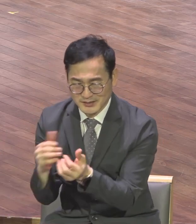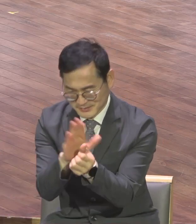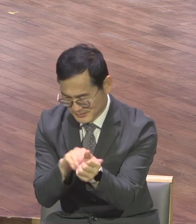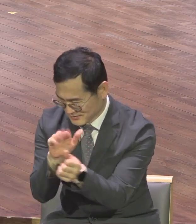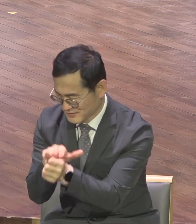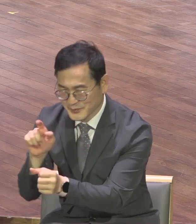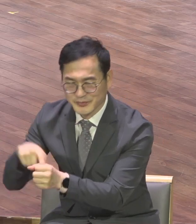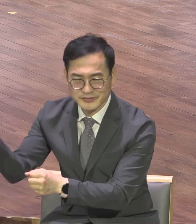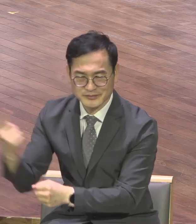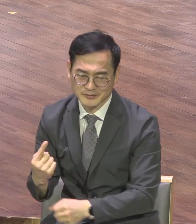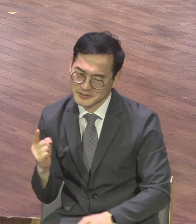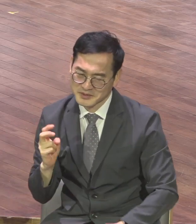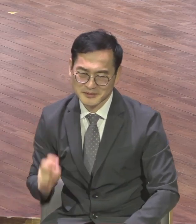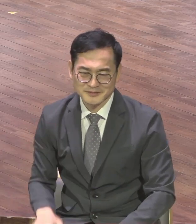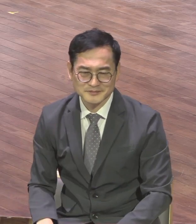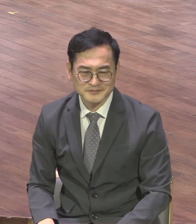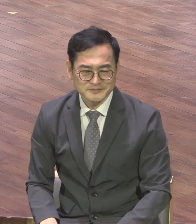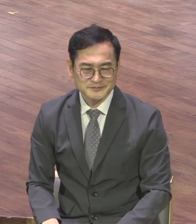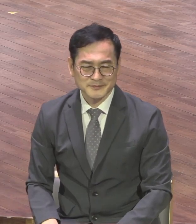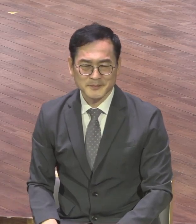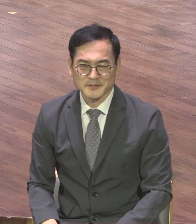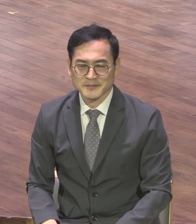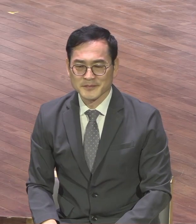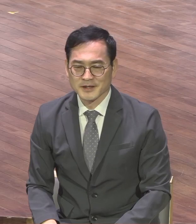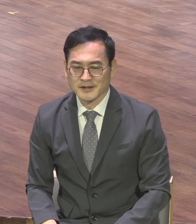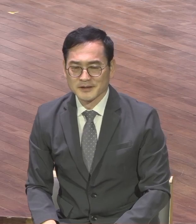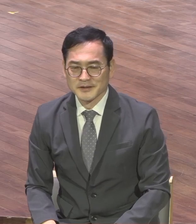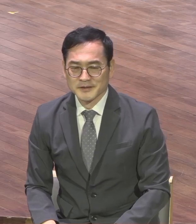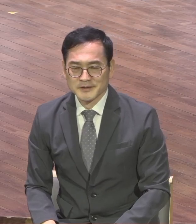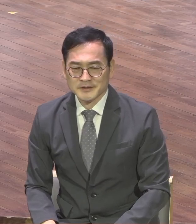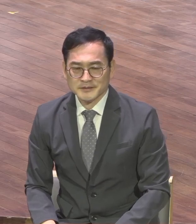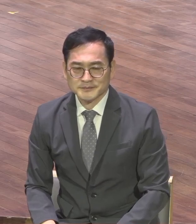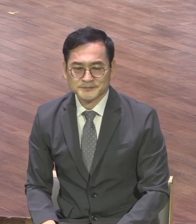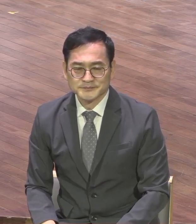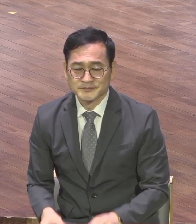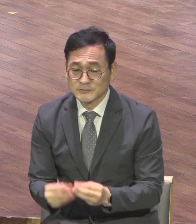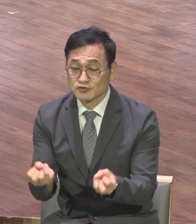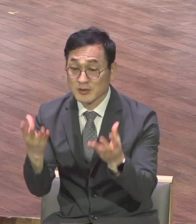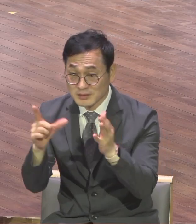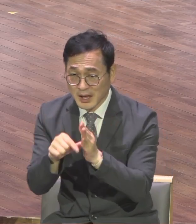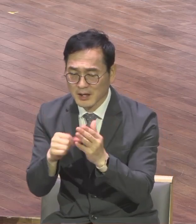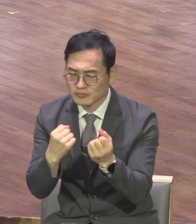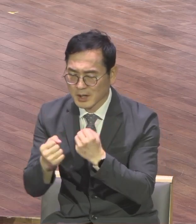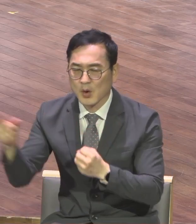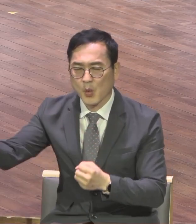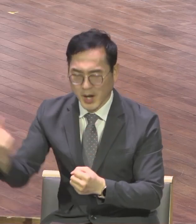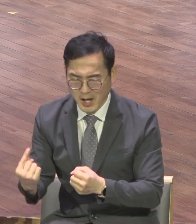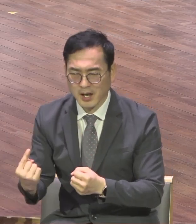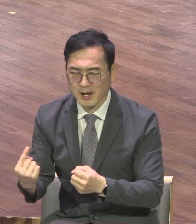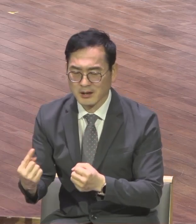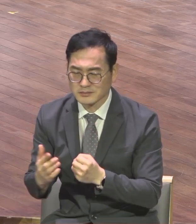나중에 뭐 좀 소개하겠습니다만 추석 기간에 그래서 제가 설교를 해야 되겠다 라고 그렇게